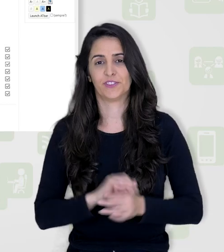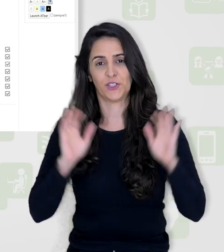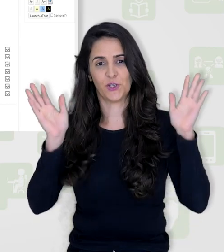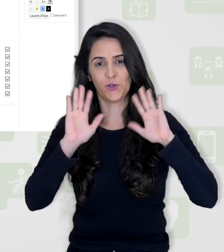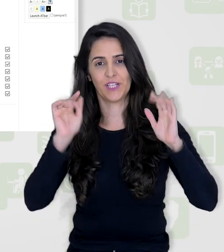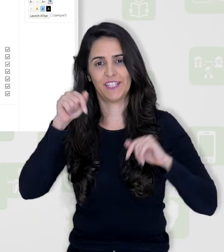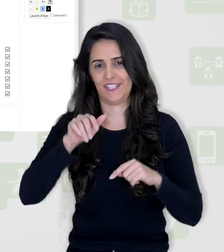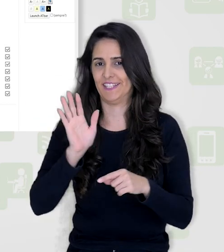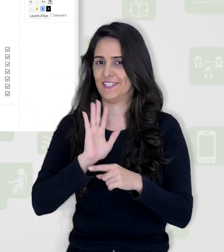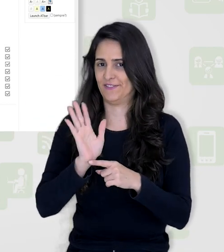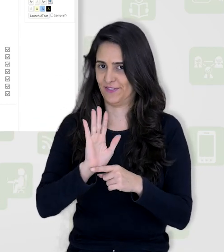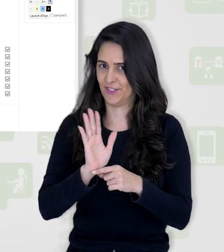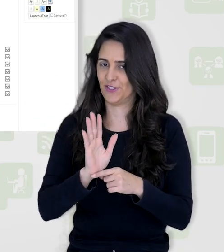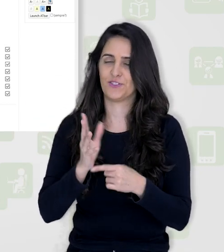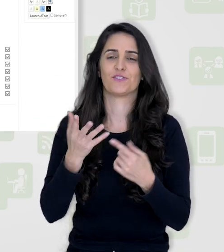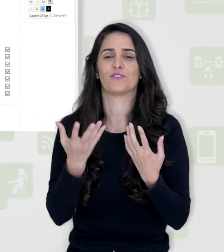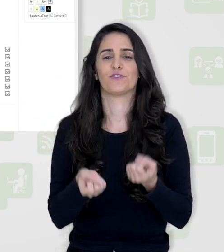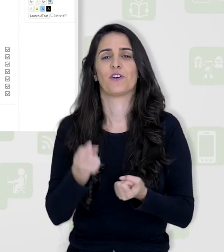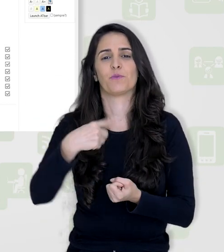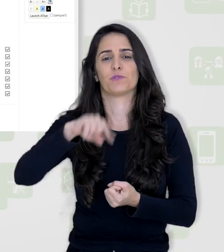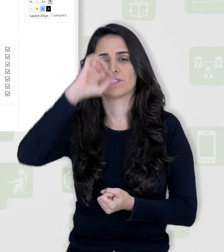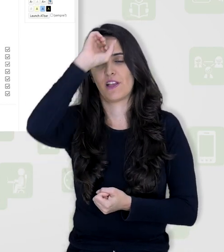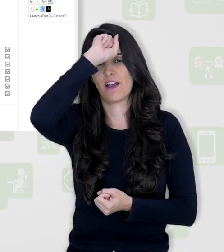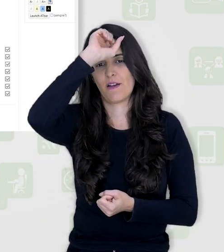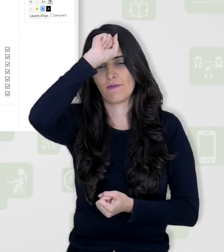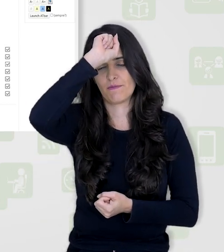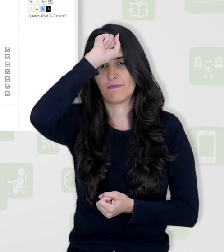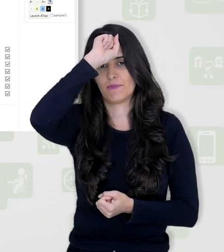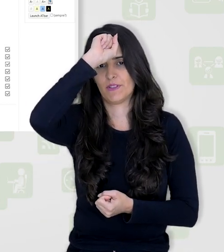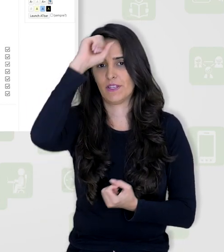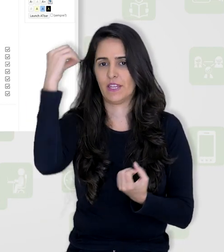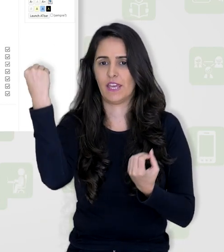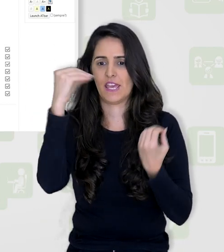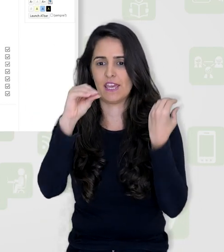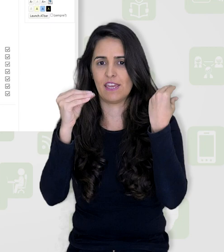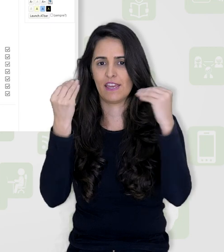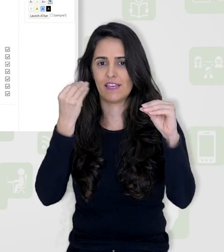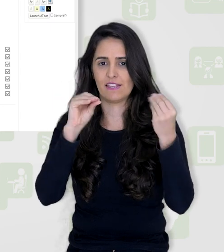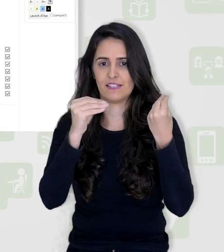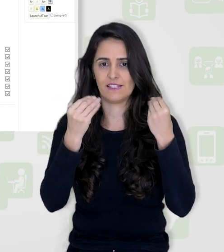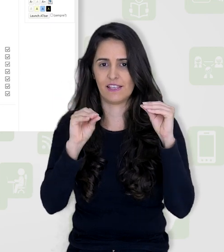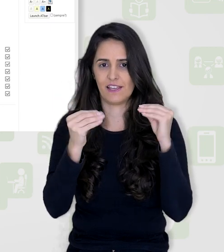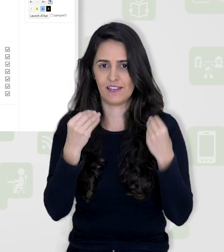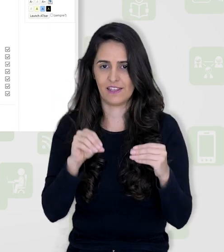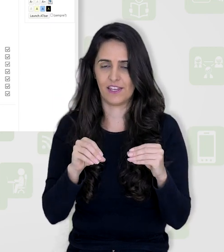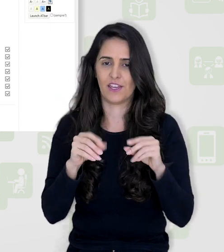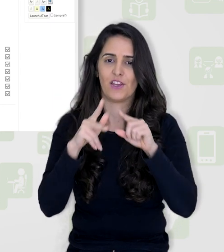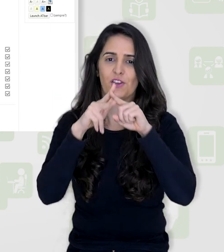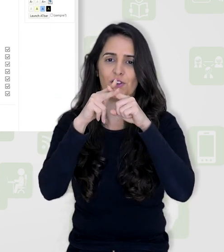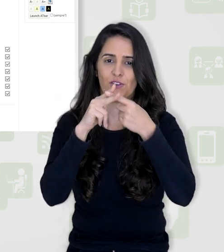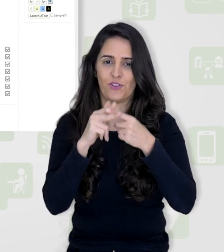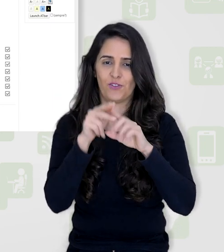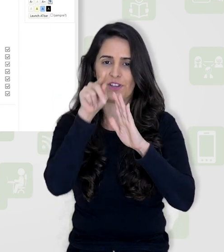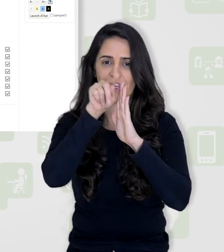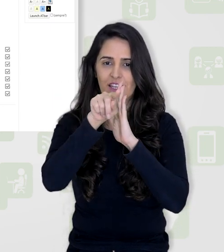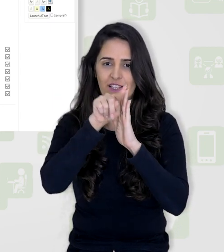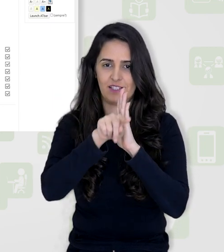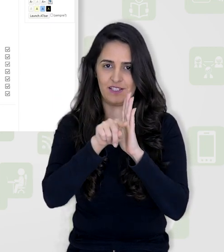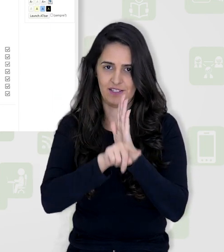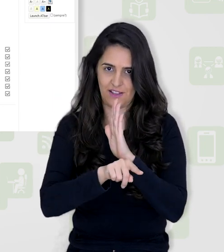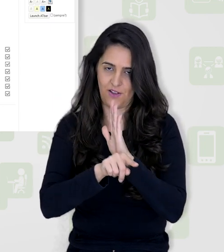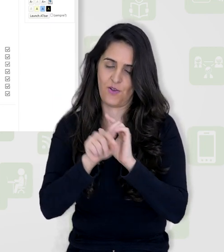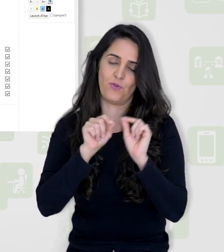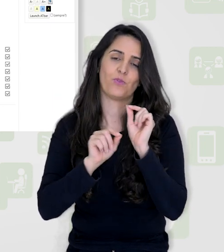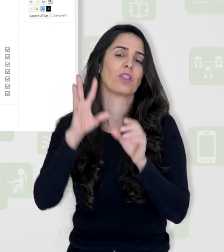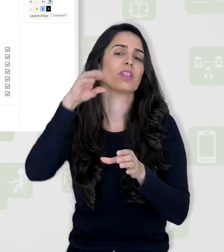Olá, neste vídeo tutorial vamos aprender a inserir e configurar as questões